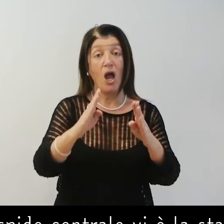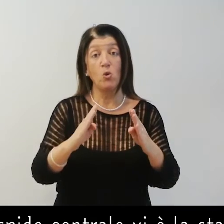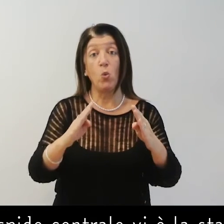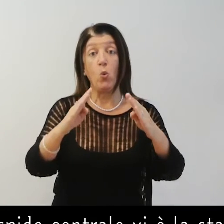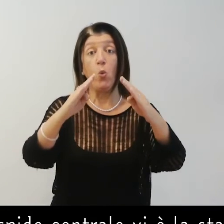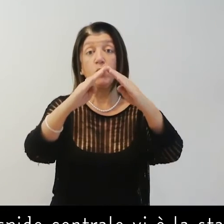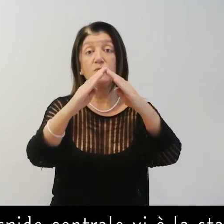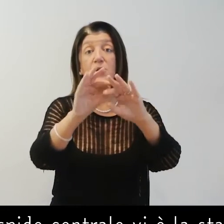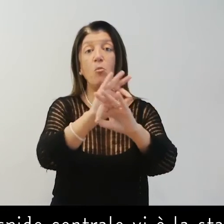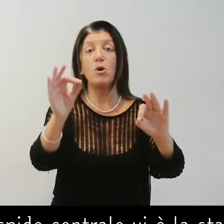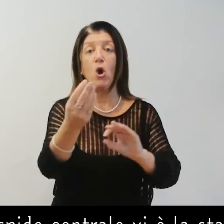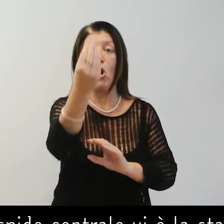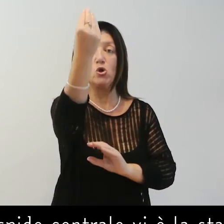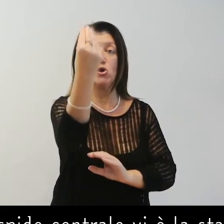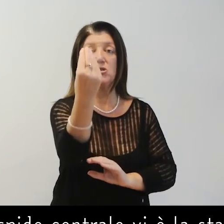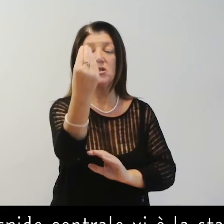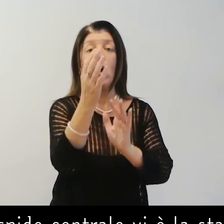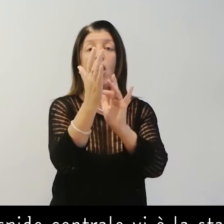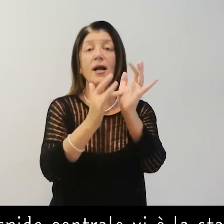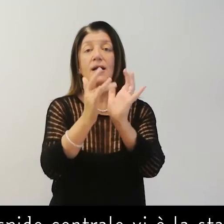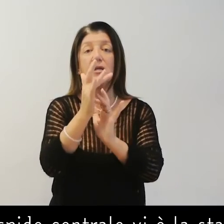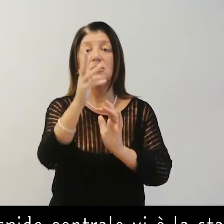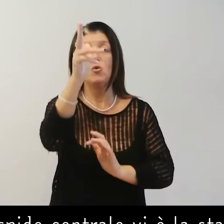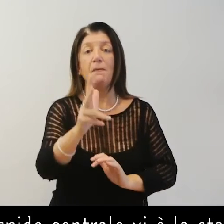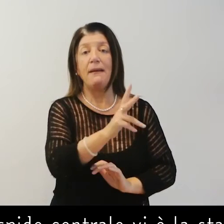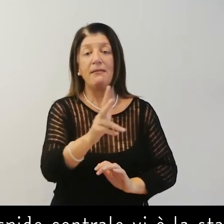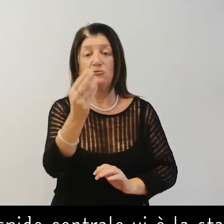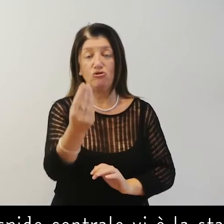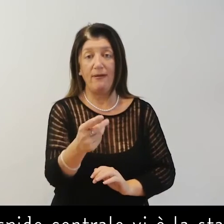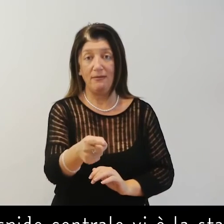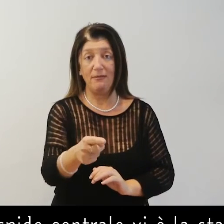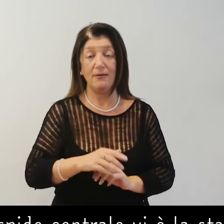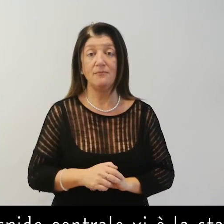sulla cuspide centrale vi è la statuina del Cristo benedicente